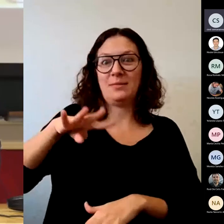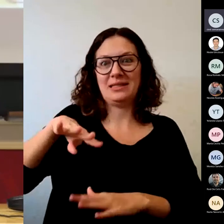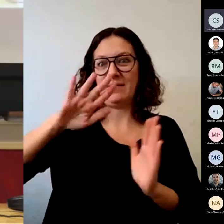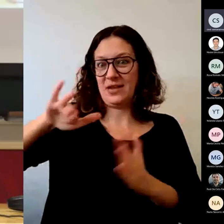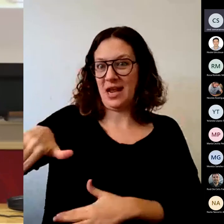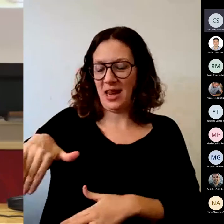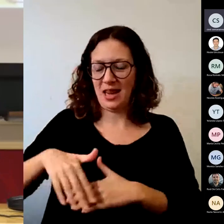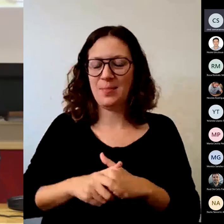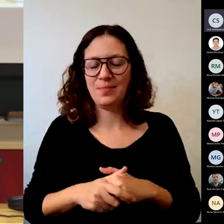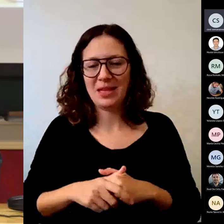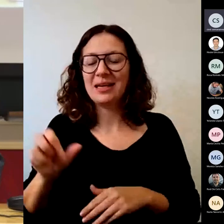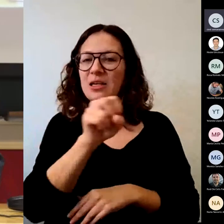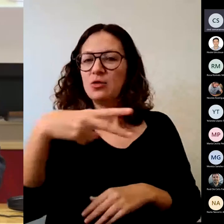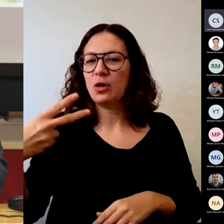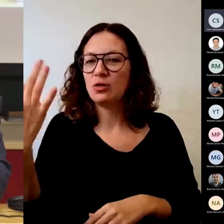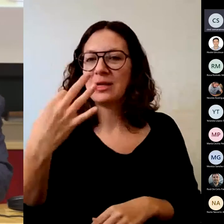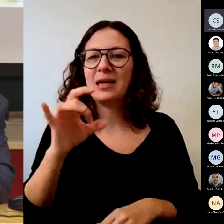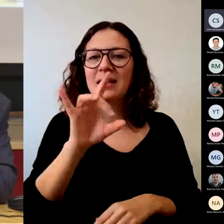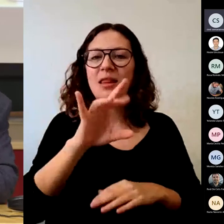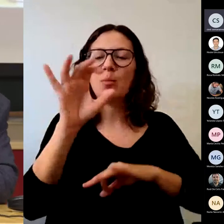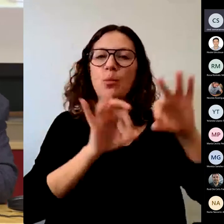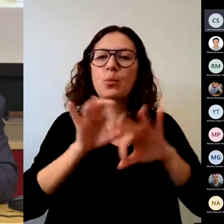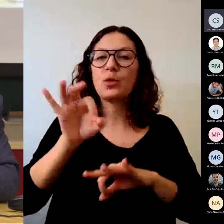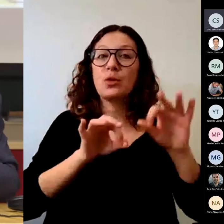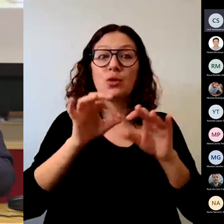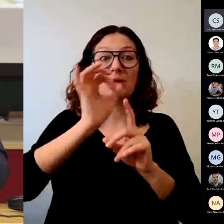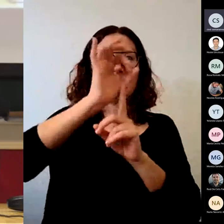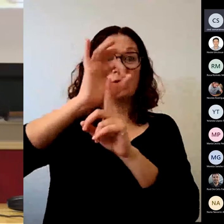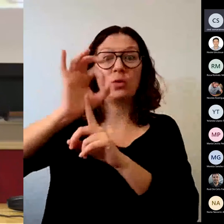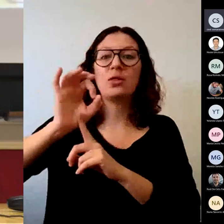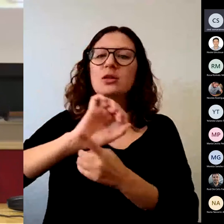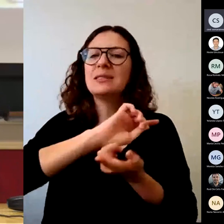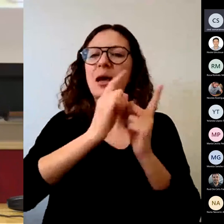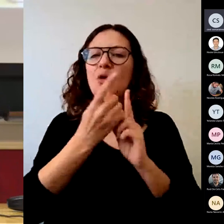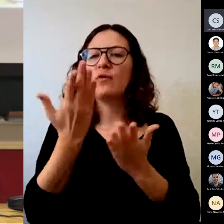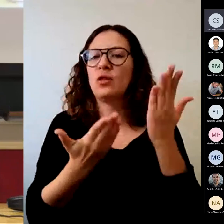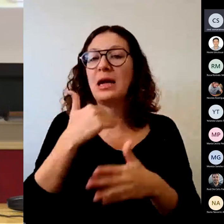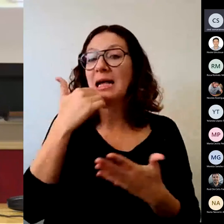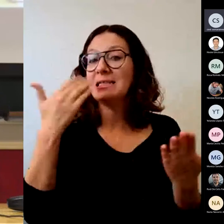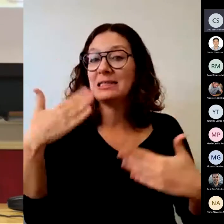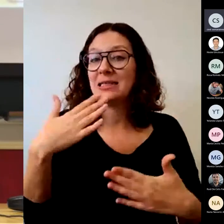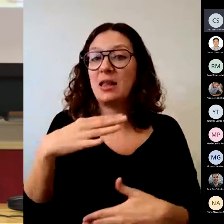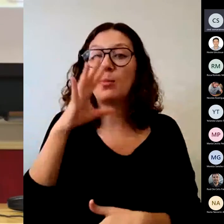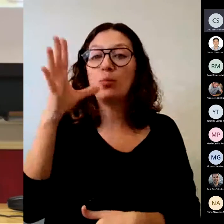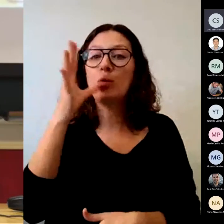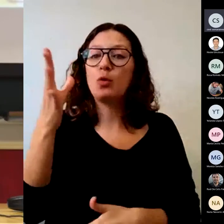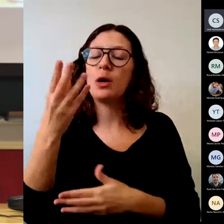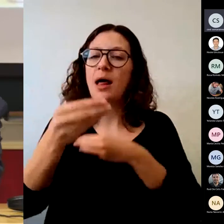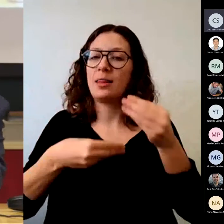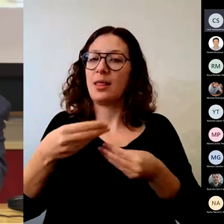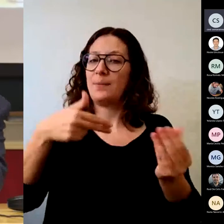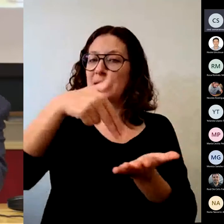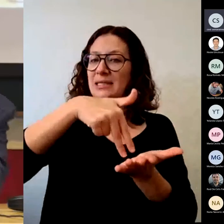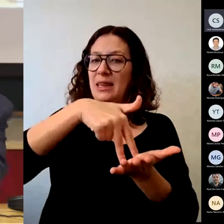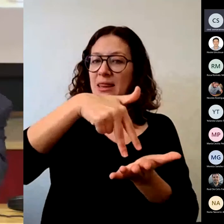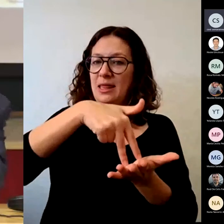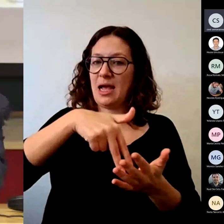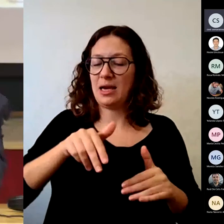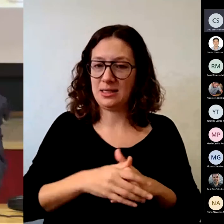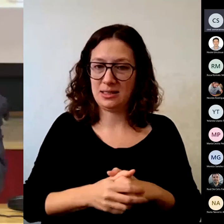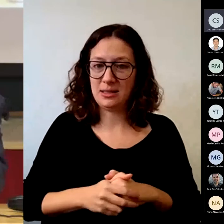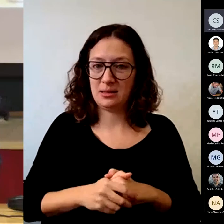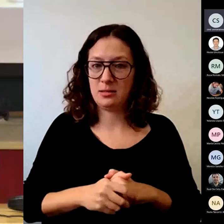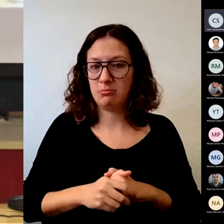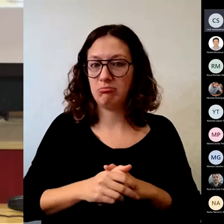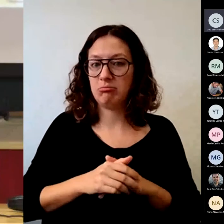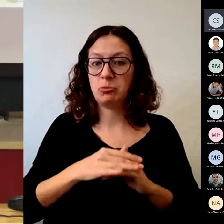de las titulaciones no tuvieron que hacer ningún cambio en la evaluación porque pudieron hacerse presenciales y porque reunían por el número de estudiantes actualmente las